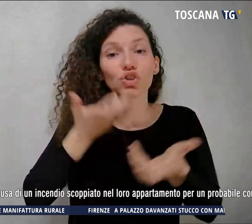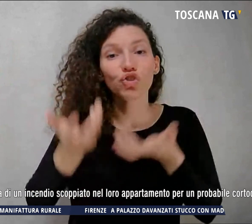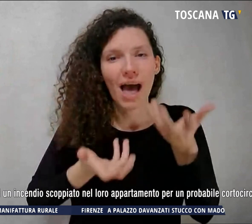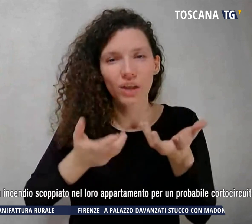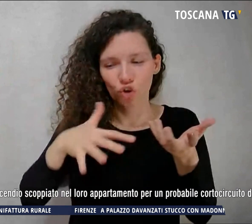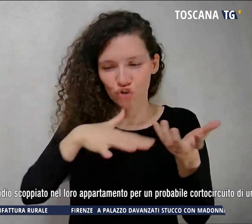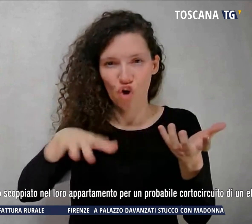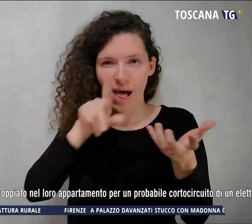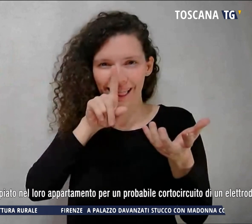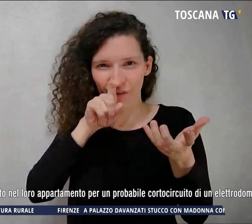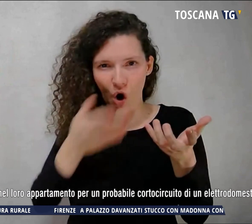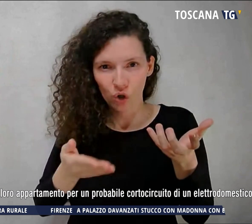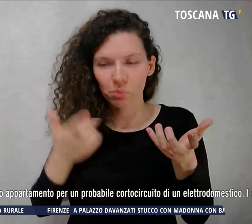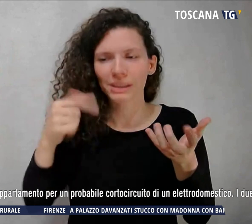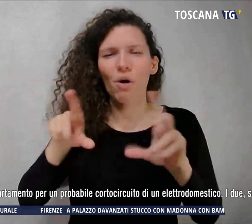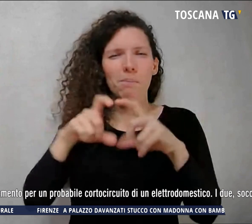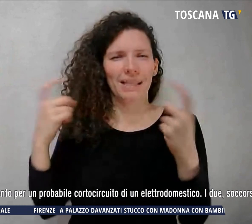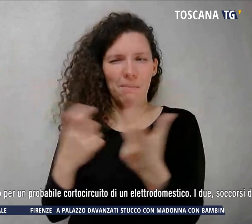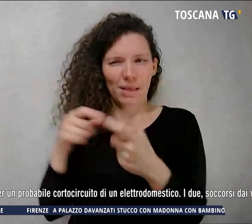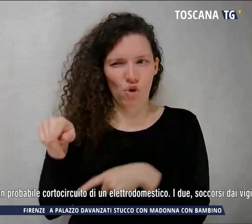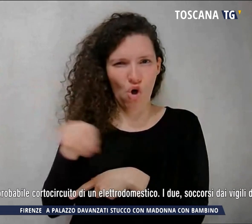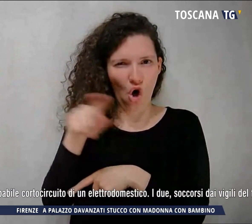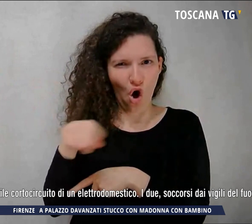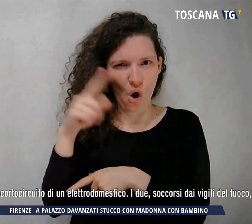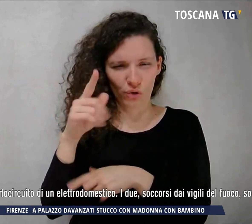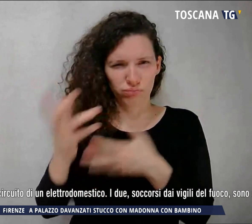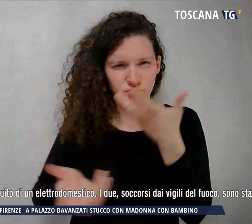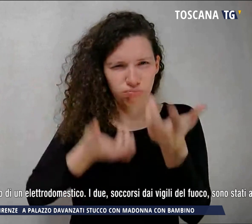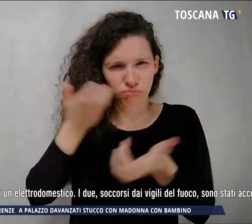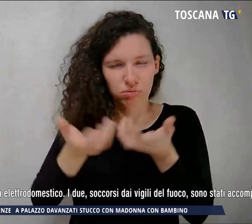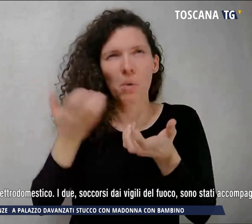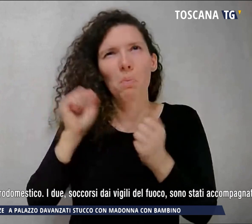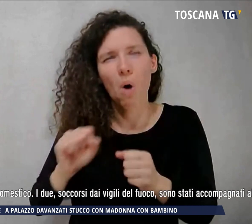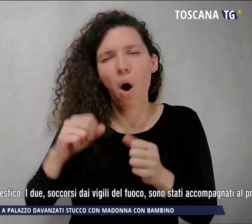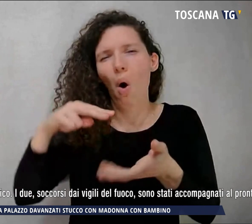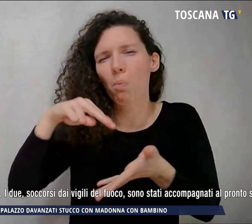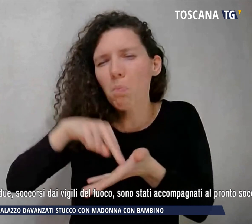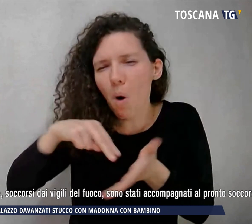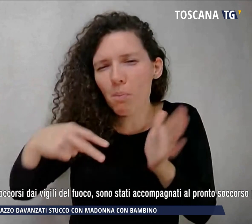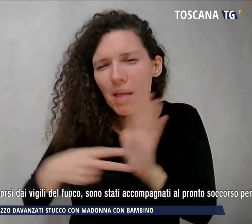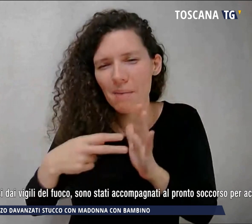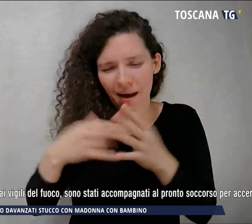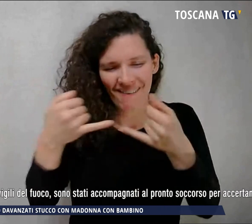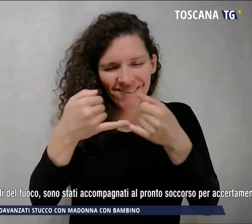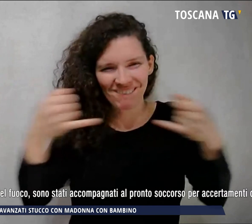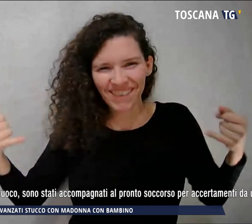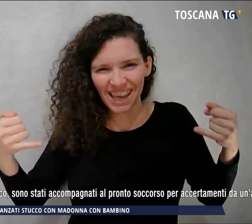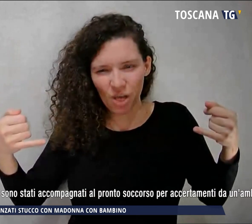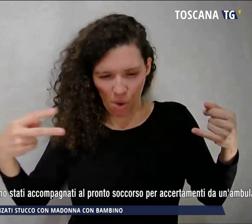loro appartamento per un probabile cortocircuito di un eletto domestico.